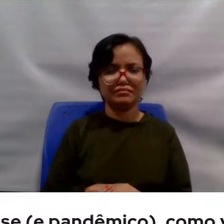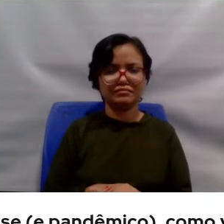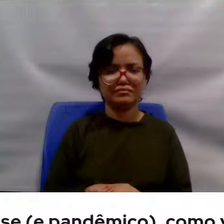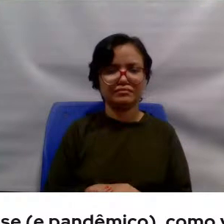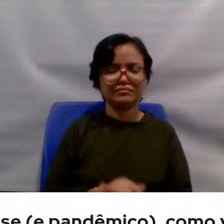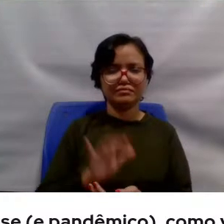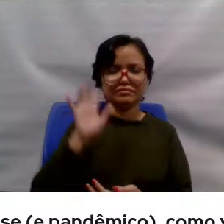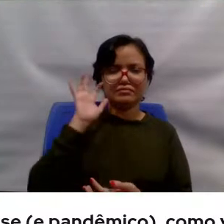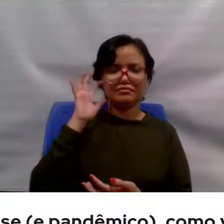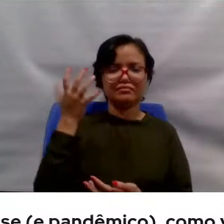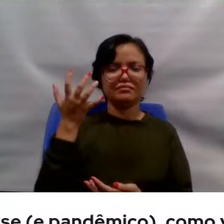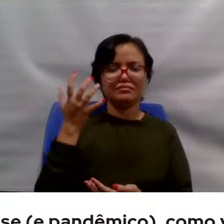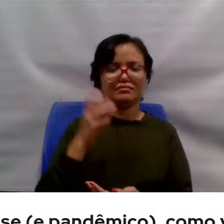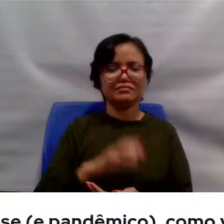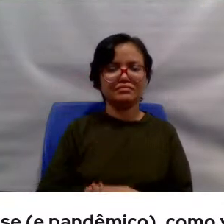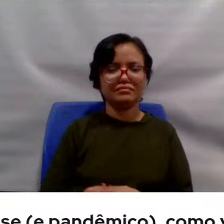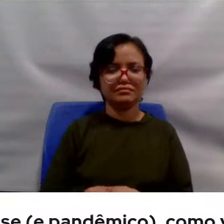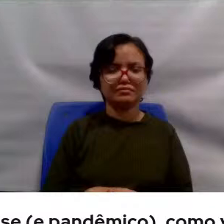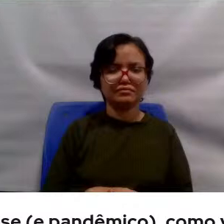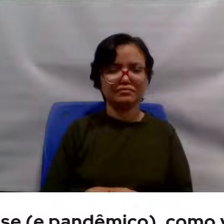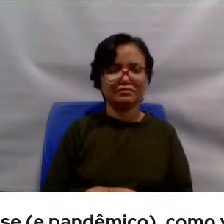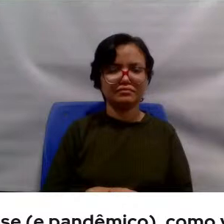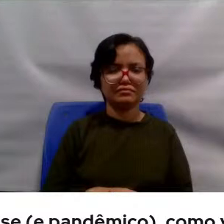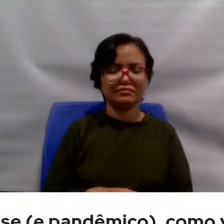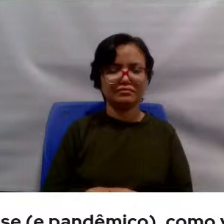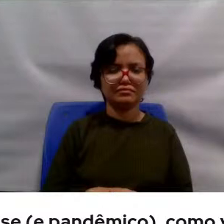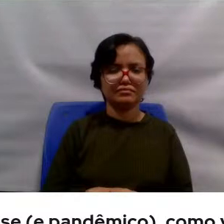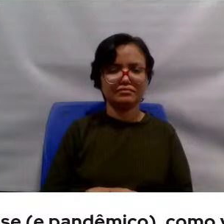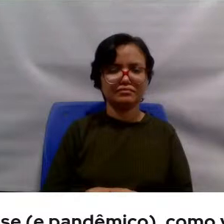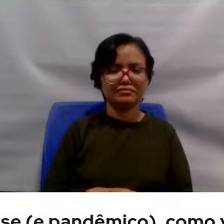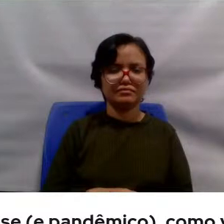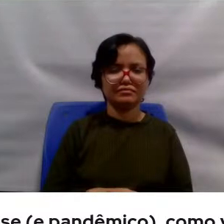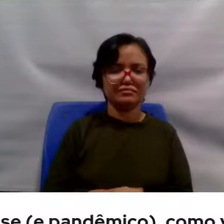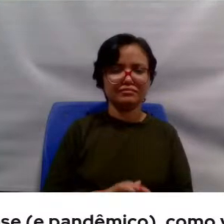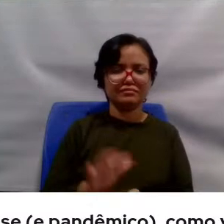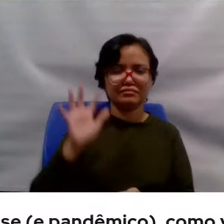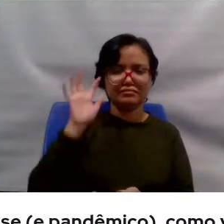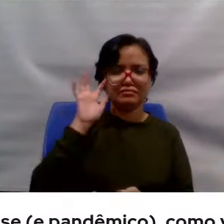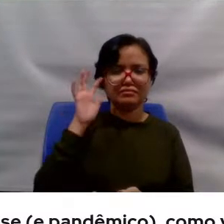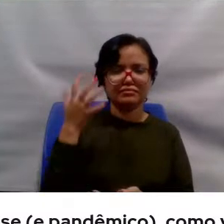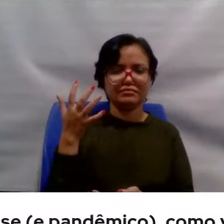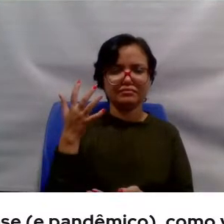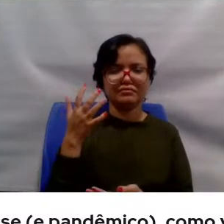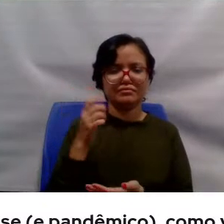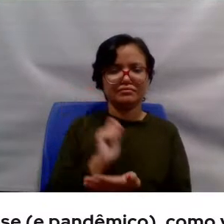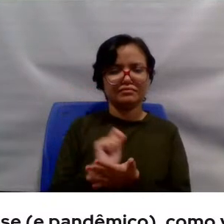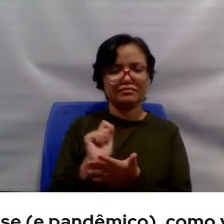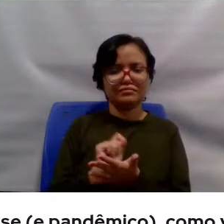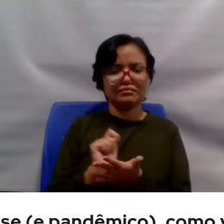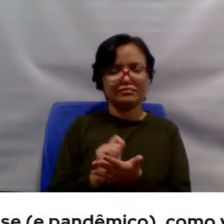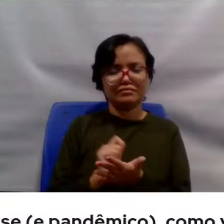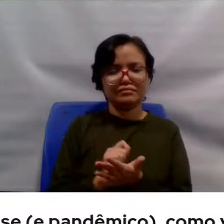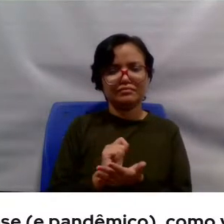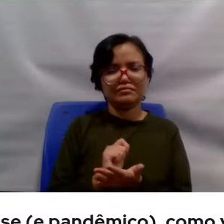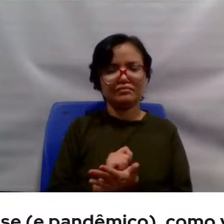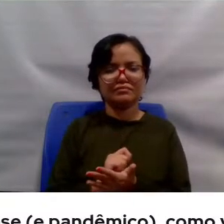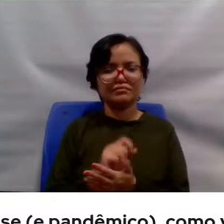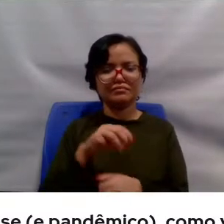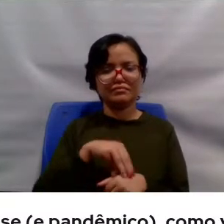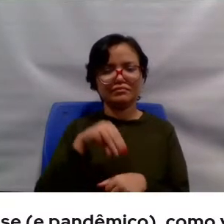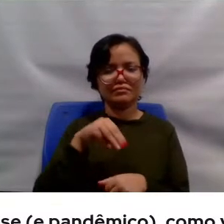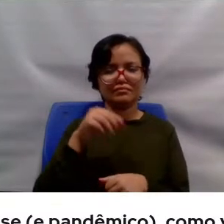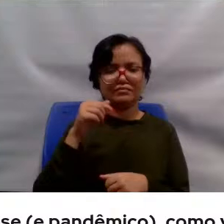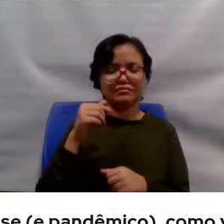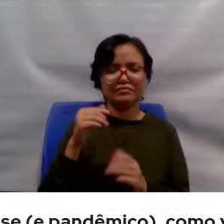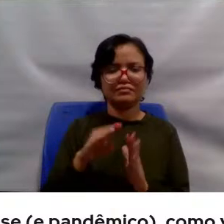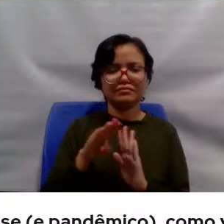resultado, como resultado da dissertação de mestrado. É um programa que pensa numa